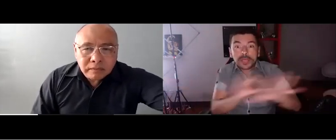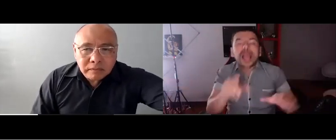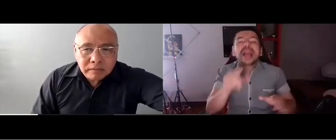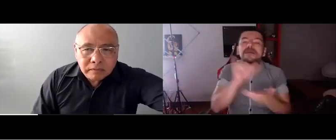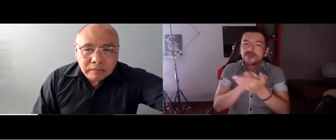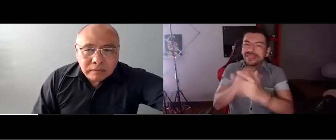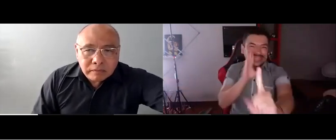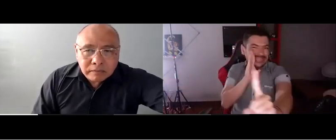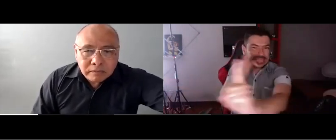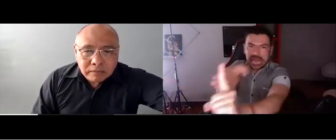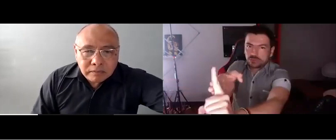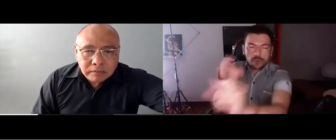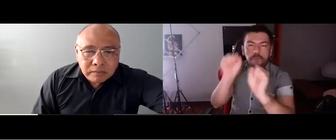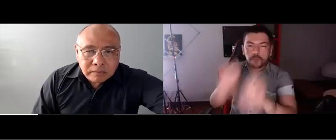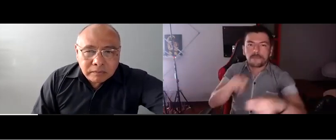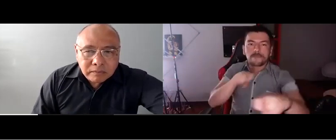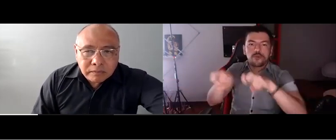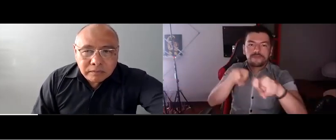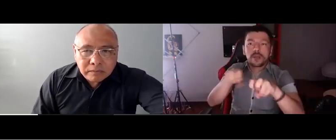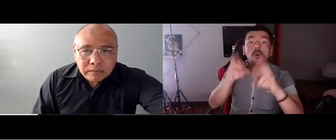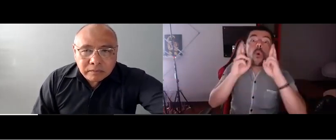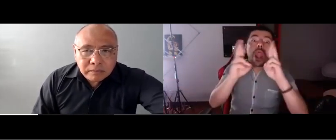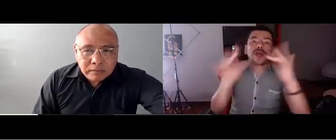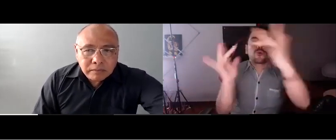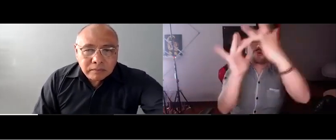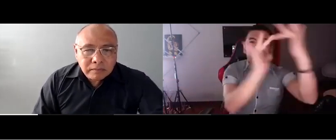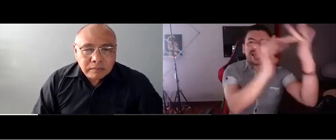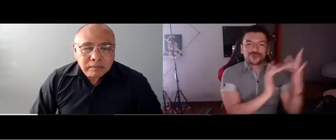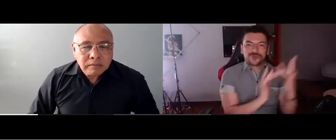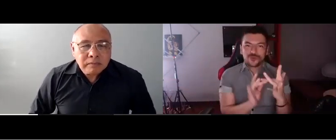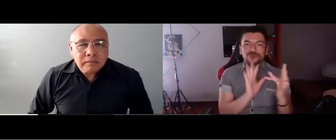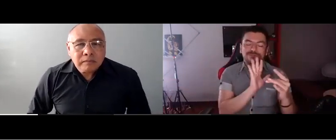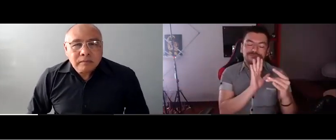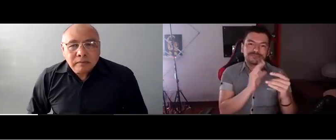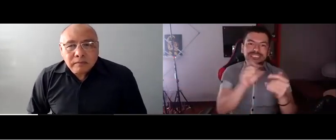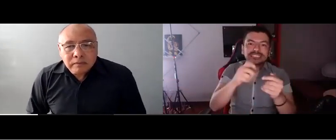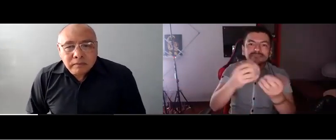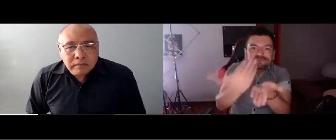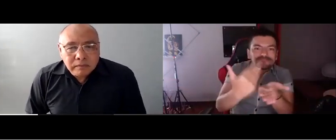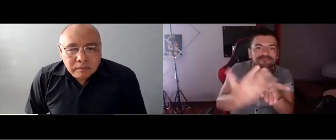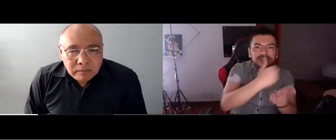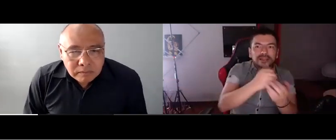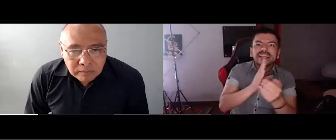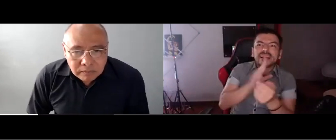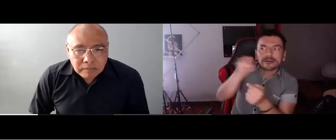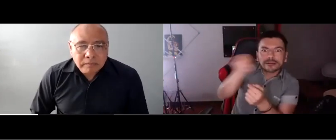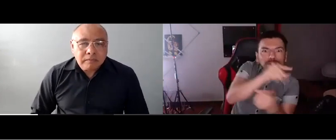vayan a hacer la renovación de la licencia o con quienes vayan a pedir este duplicado. Por eso